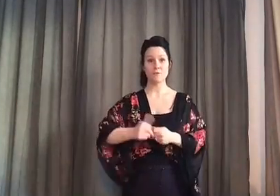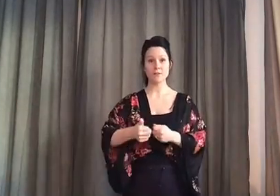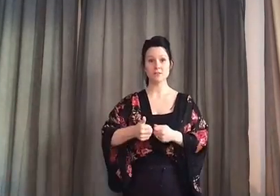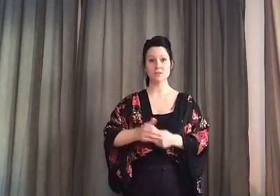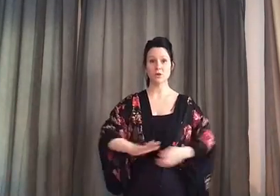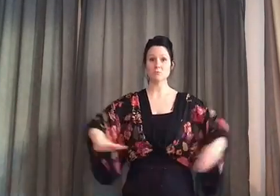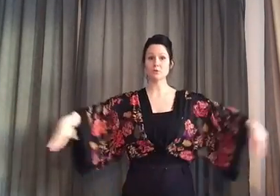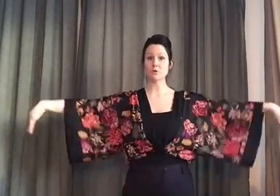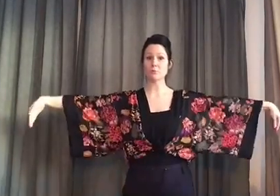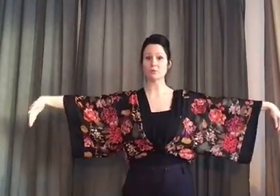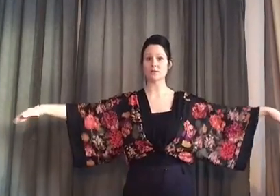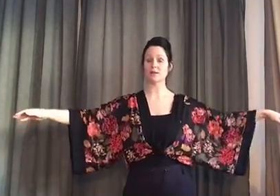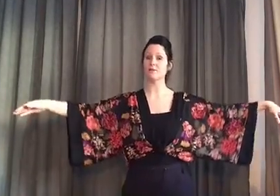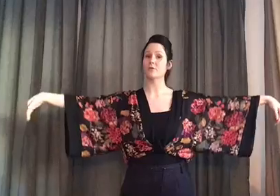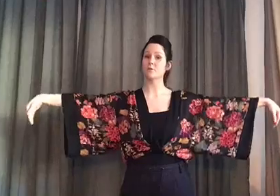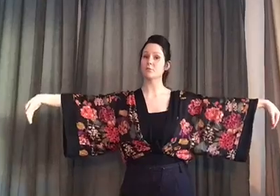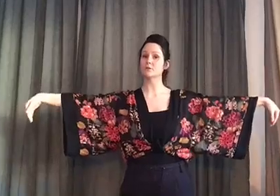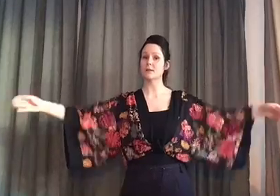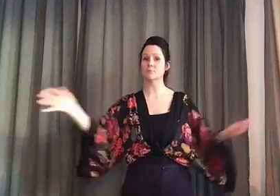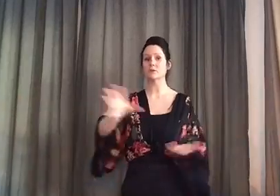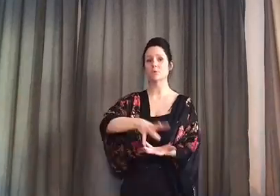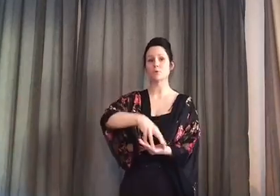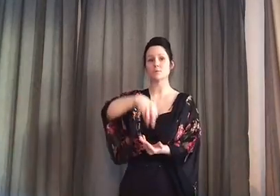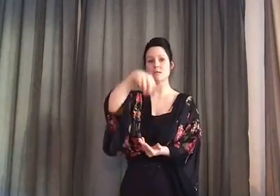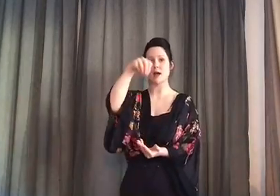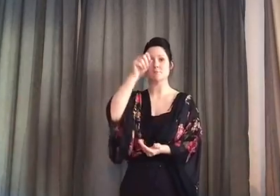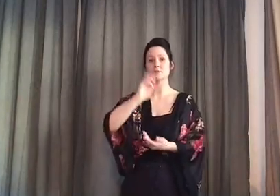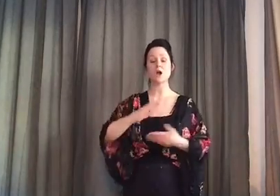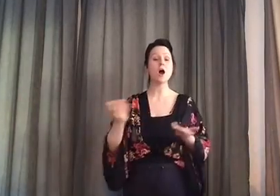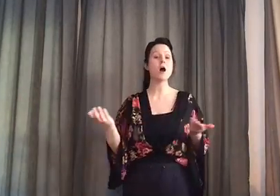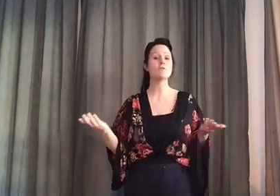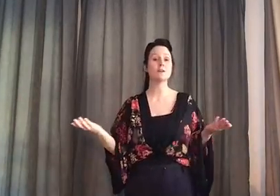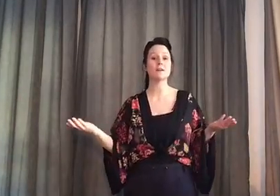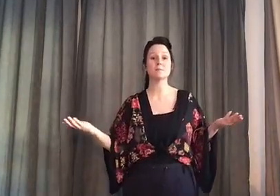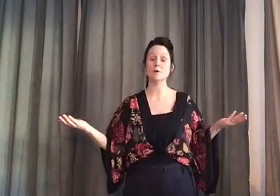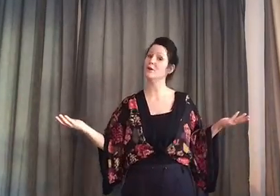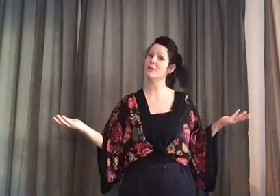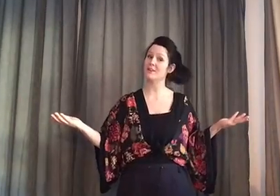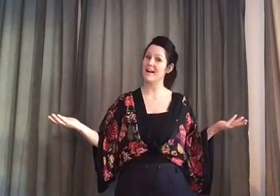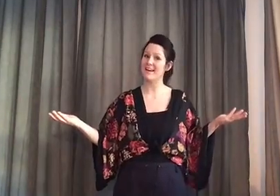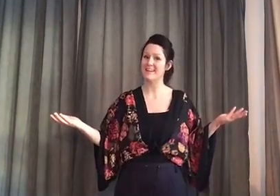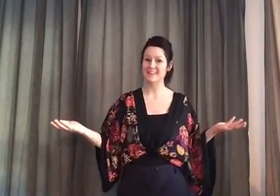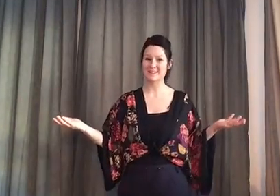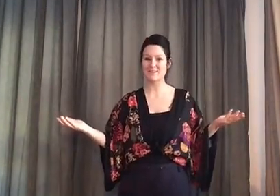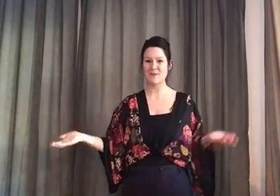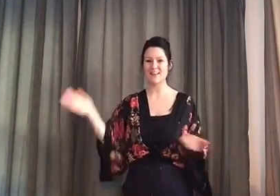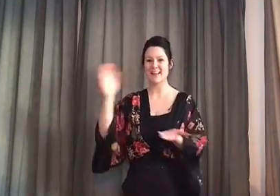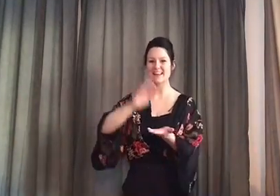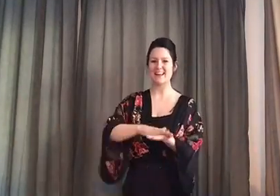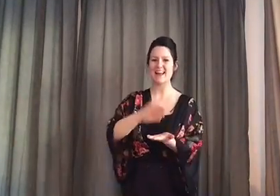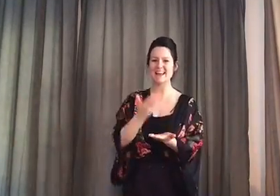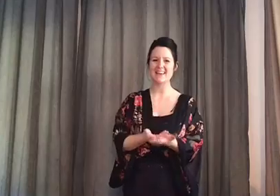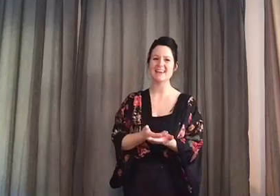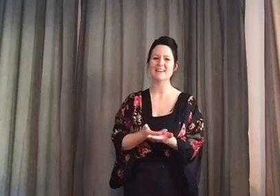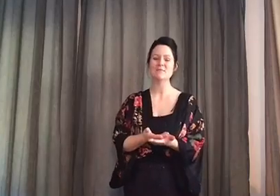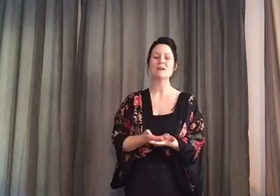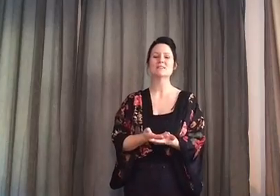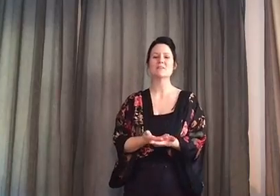Fidget toy mot en roblox skin. Roblox skin mot en burk med slime. Ska vi byta? Ska vi byta grejer? Ska vi